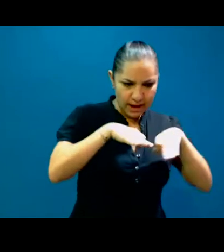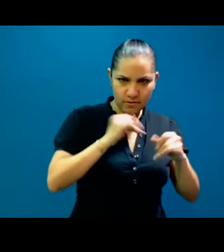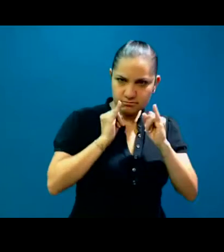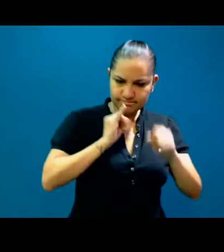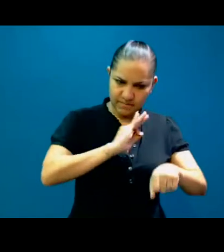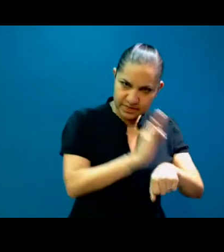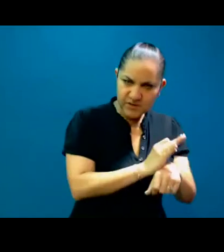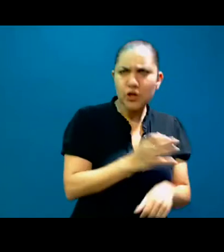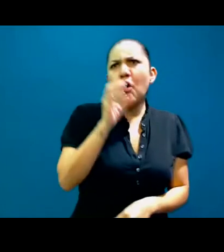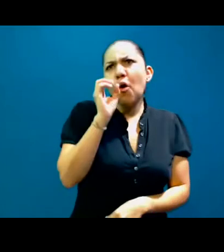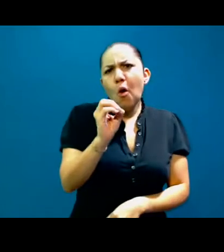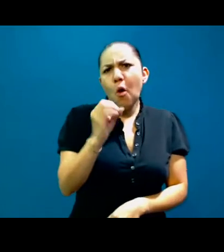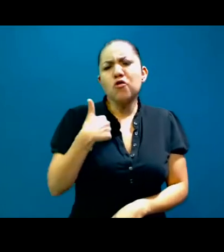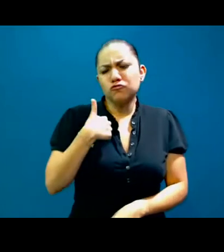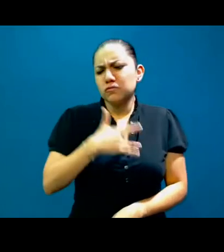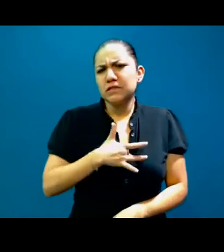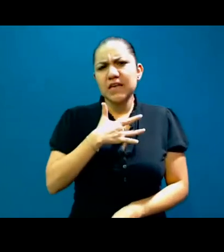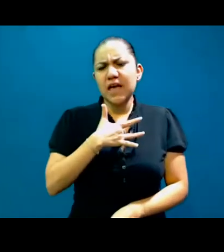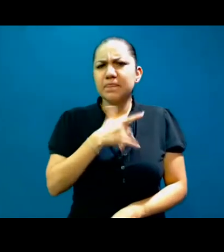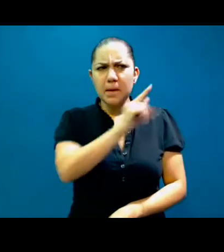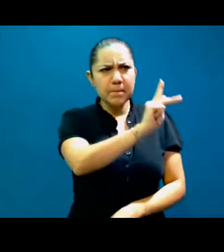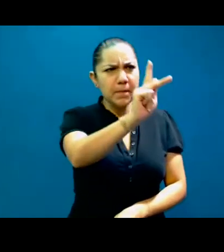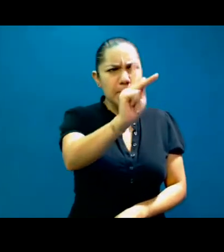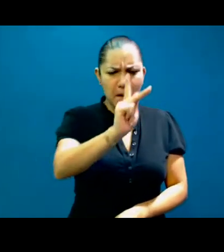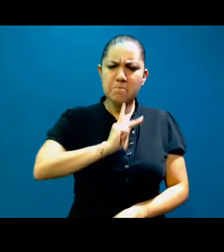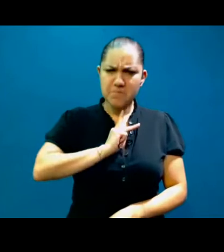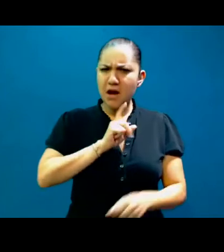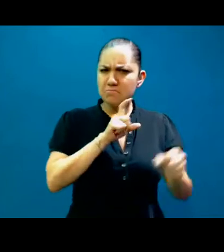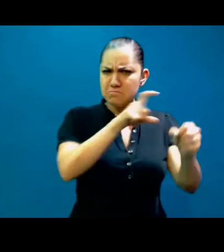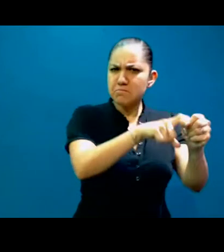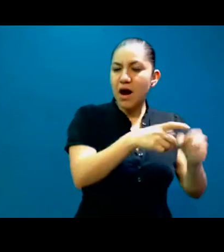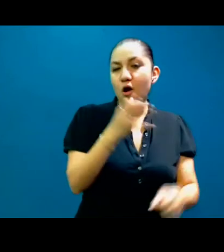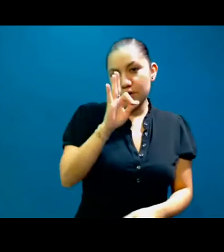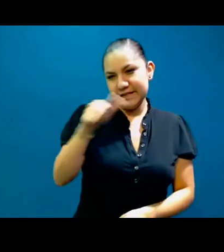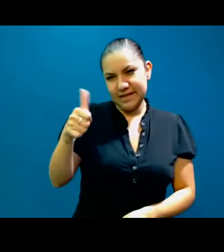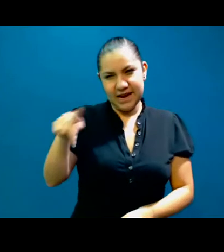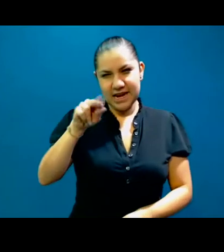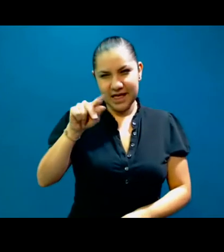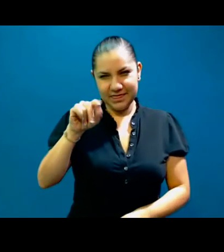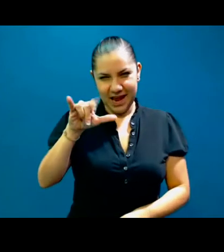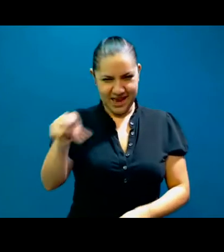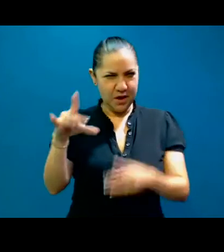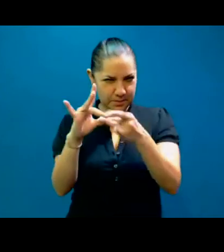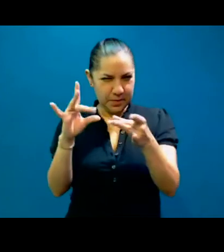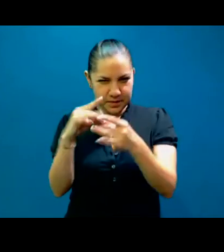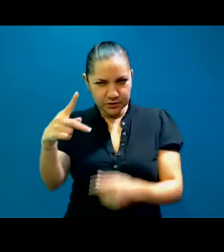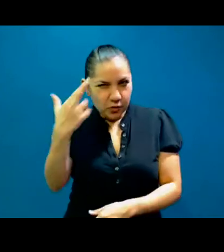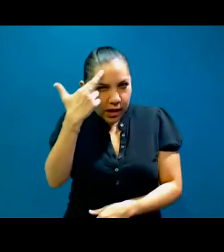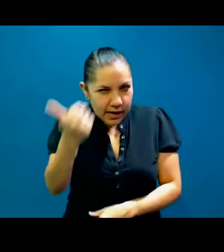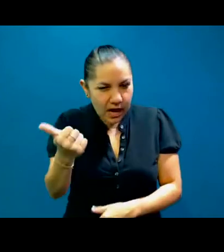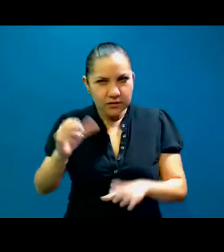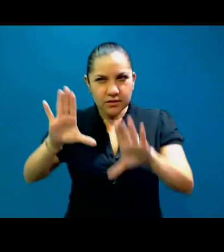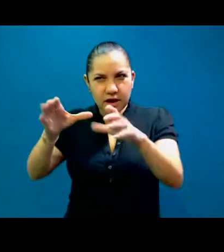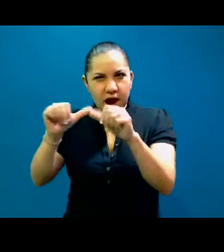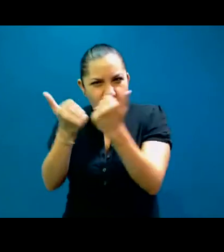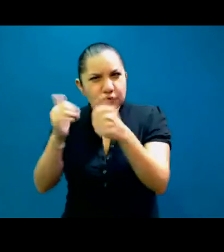ayudar a que haya estándares educativos como nos va a platicar Natalia seguramente en un momento más. Este, es muy, muy rico darnos cuenta